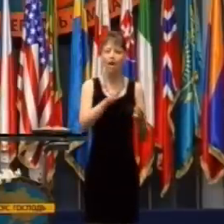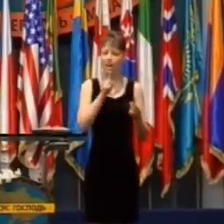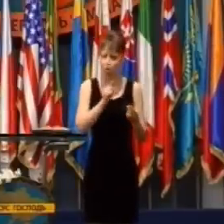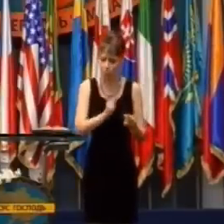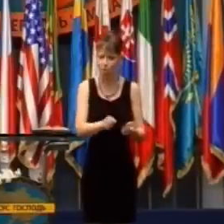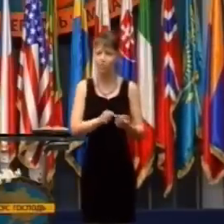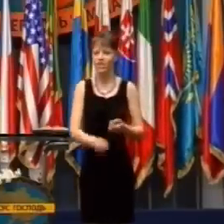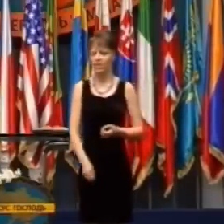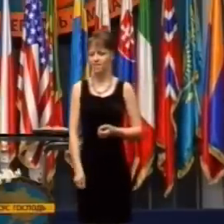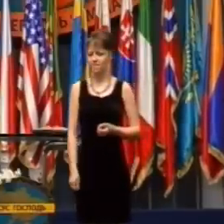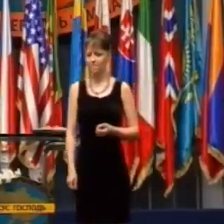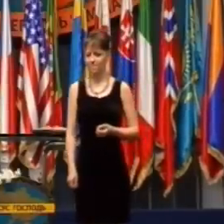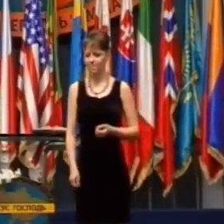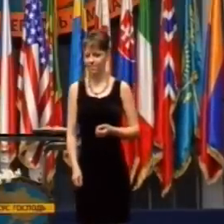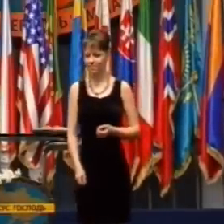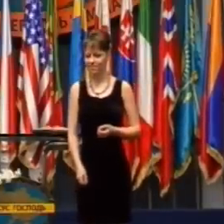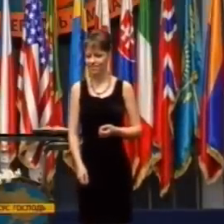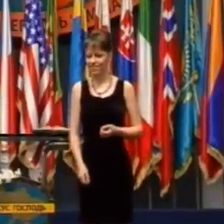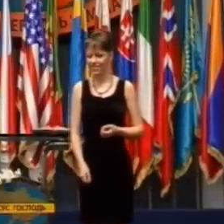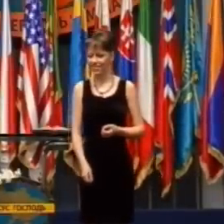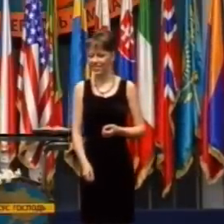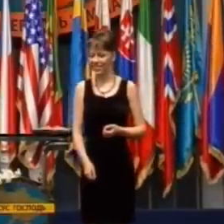Milovať Boha a milovať ľudí.